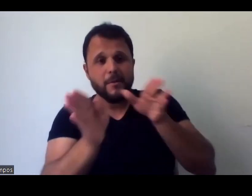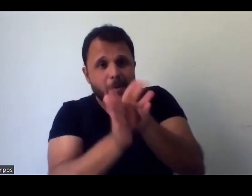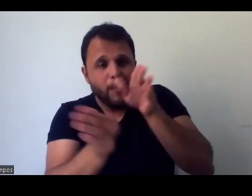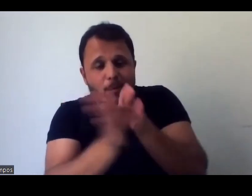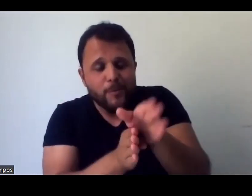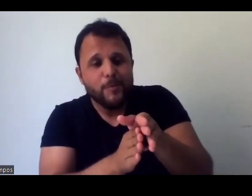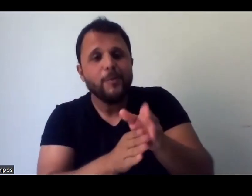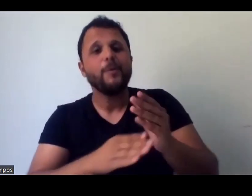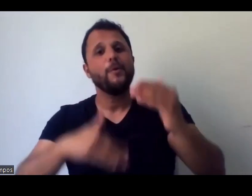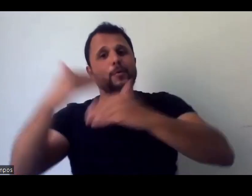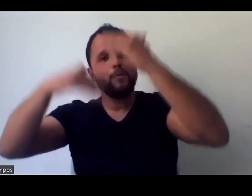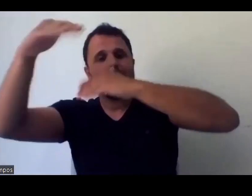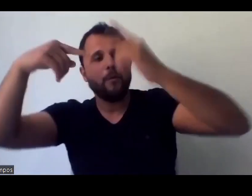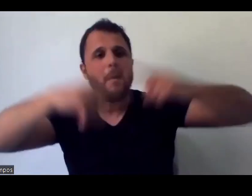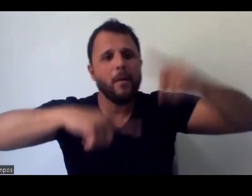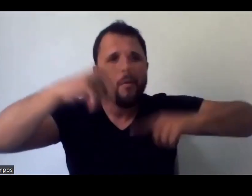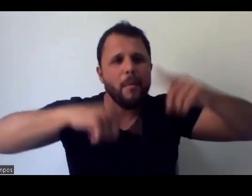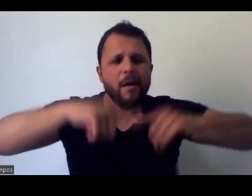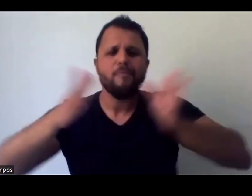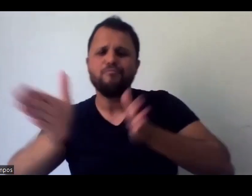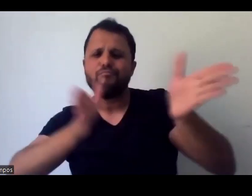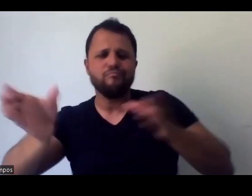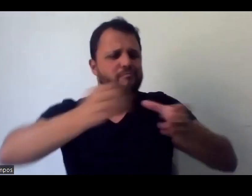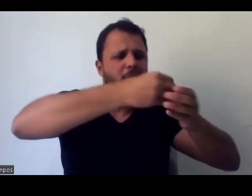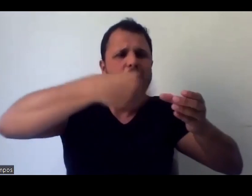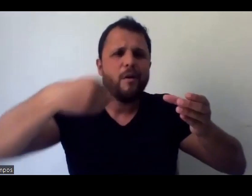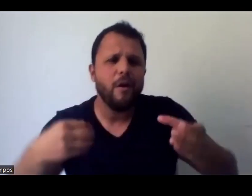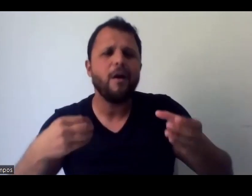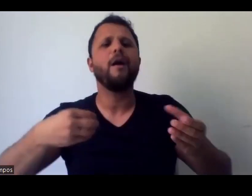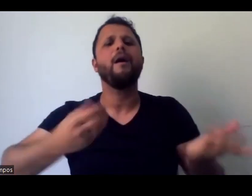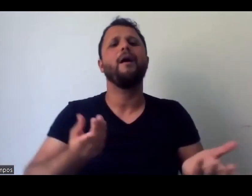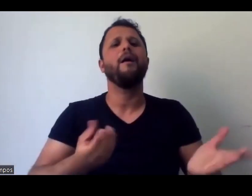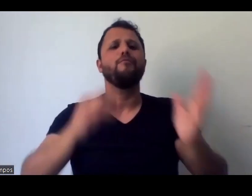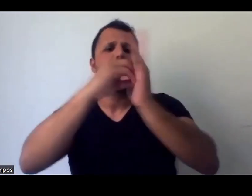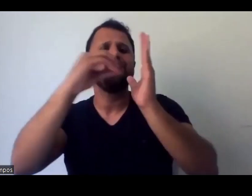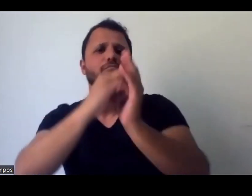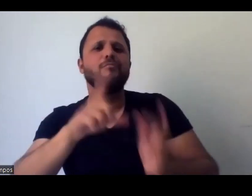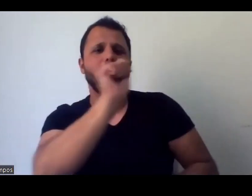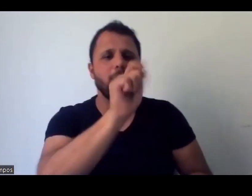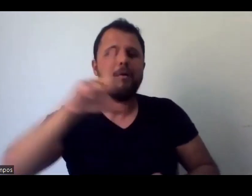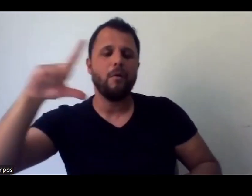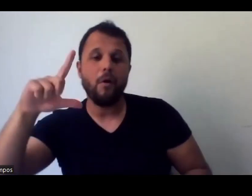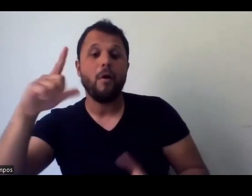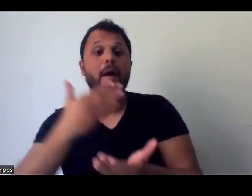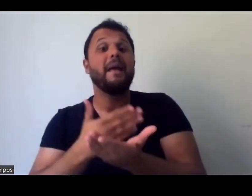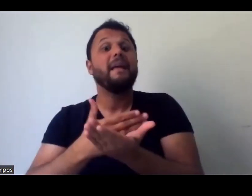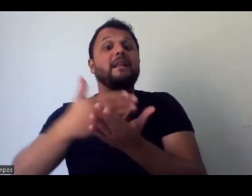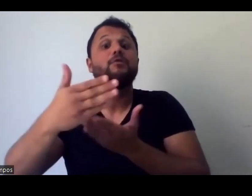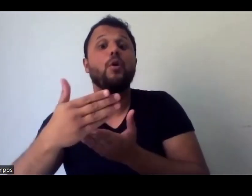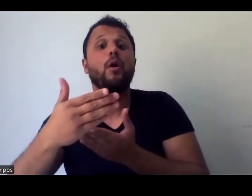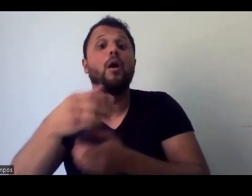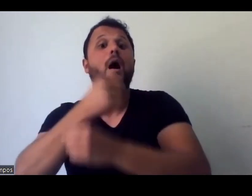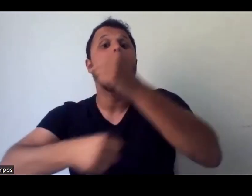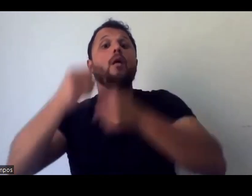dos materiais de acessibilidade da Casa do Baile, dos Museus da Pampulha, né, que começou em dezembro do ano passado, né, mas